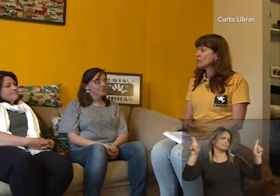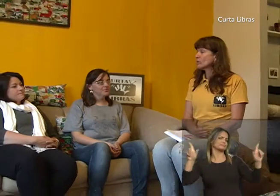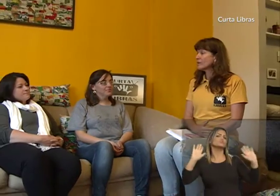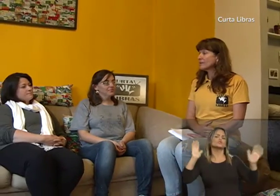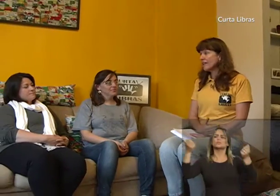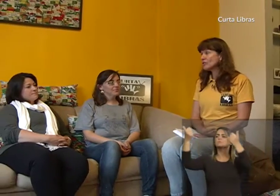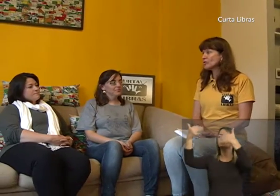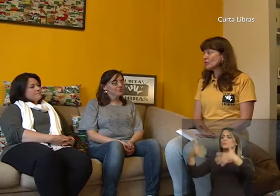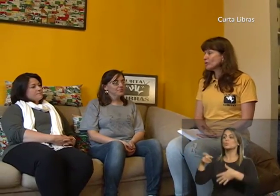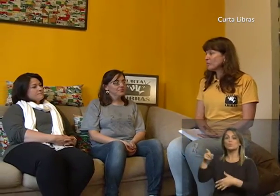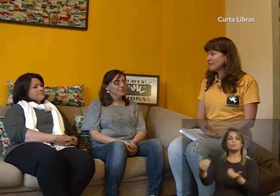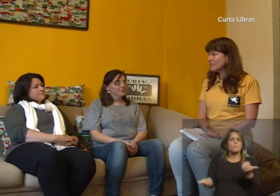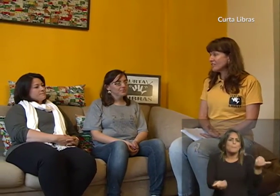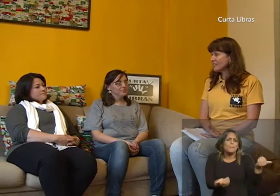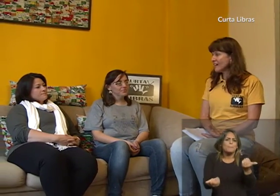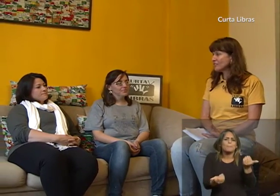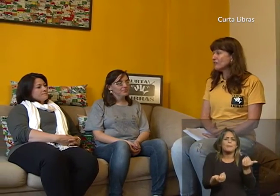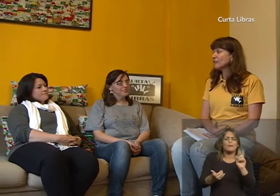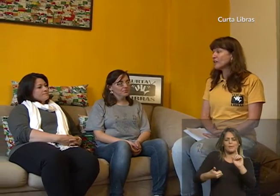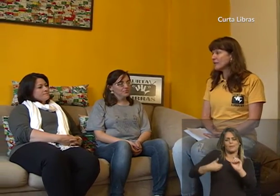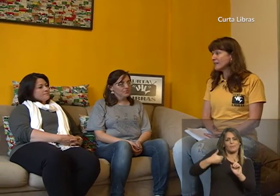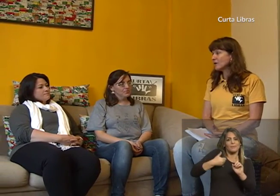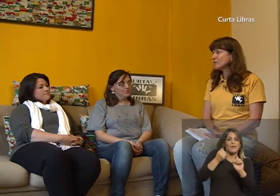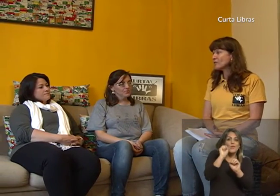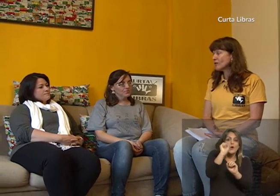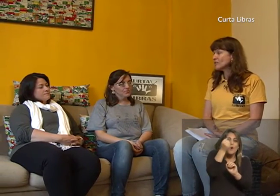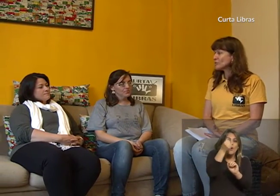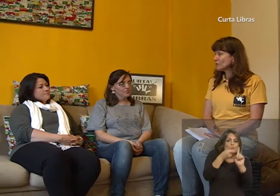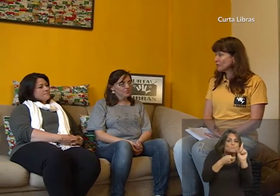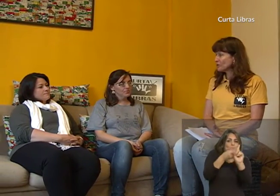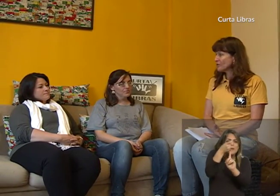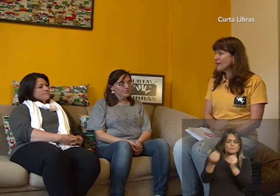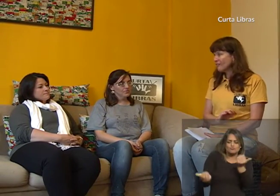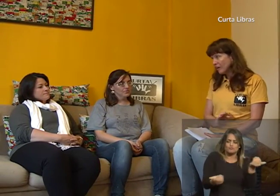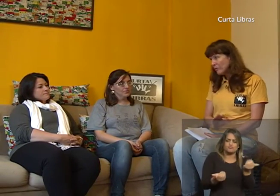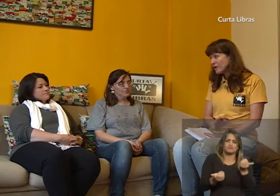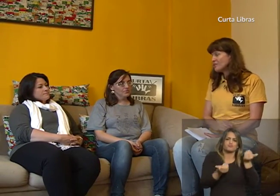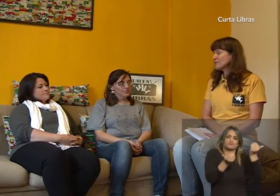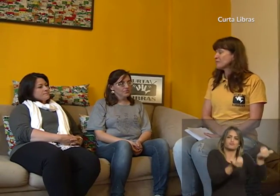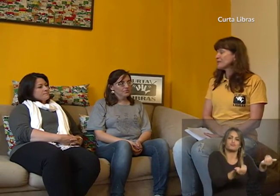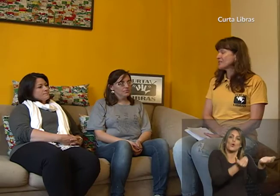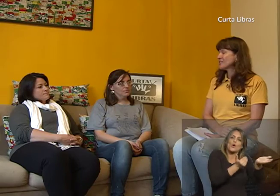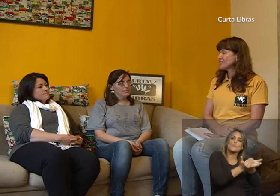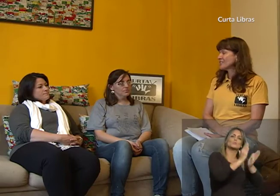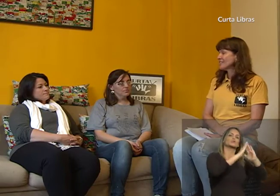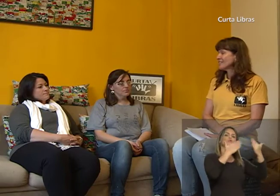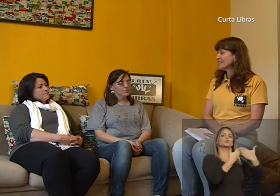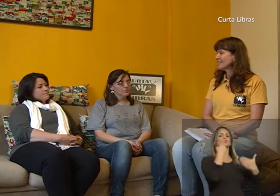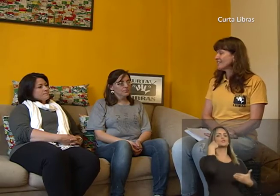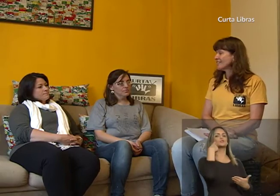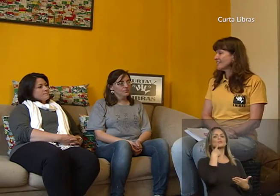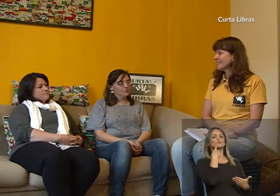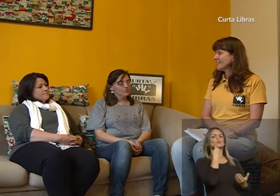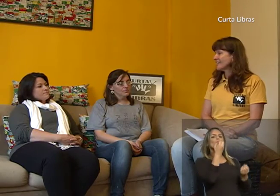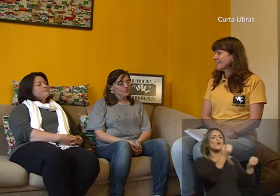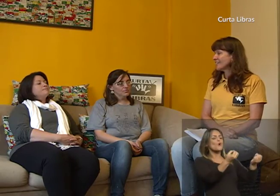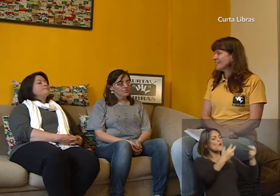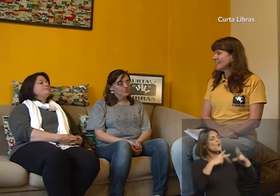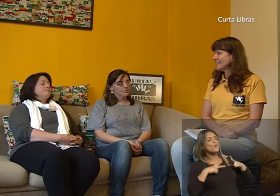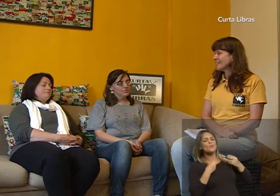contou que, desde os oito meses de idade, foi frequentar uma escola de surdos. Fala um pouquinho disso para a gente. Então, quando a